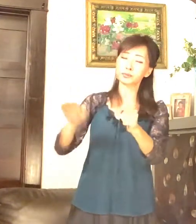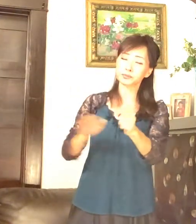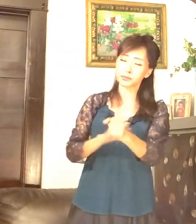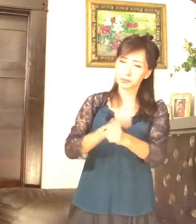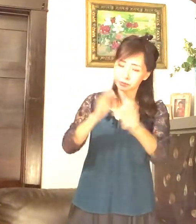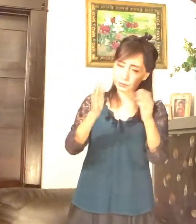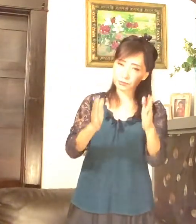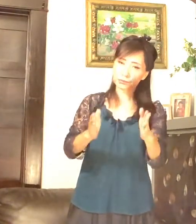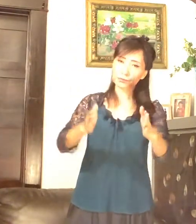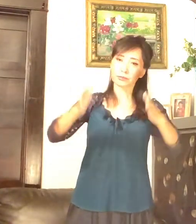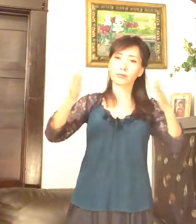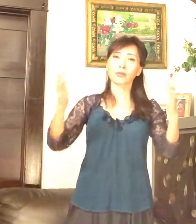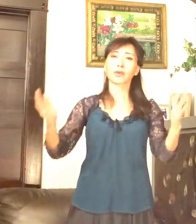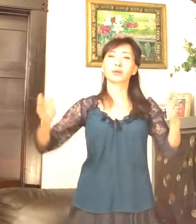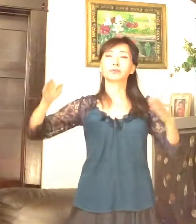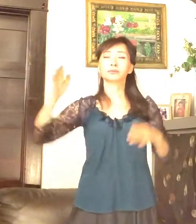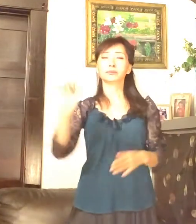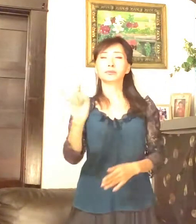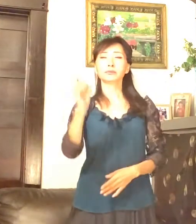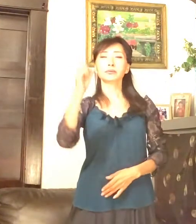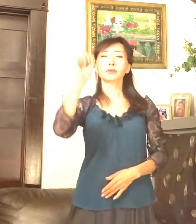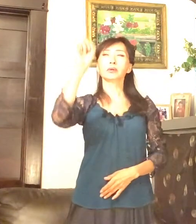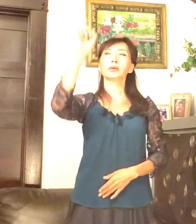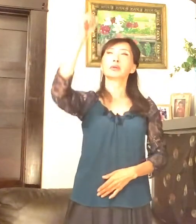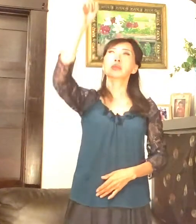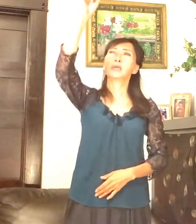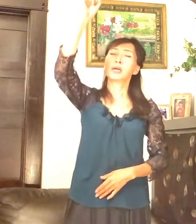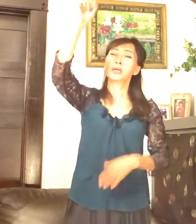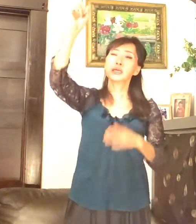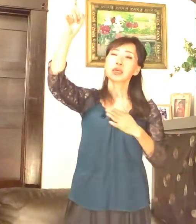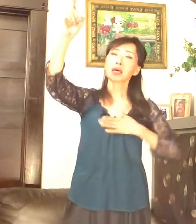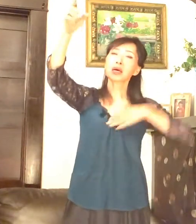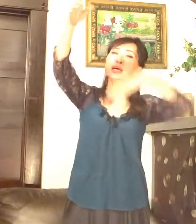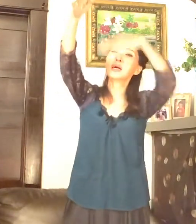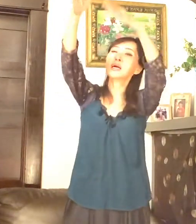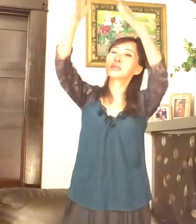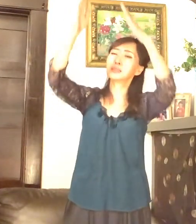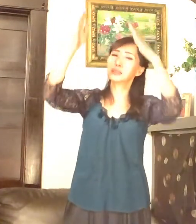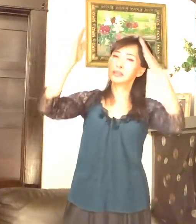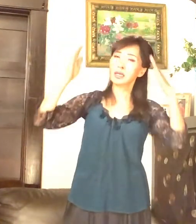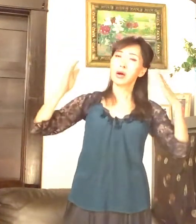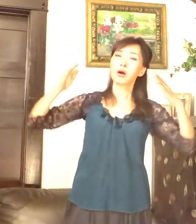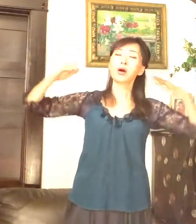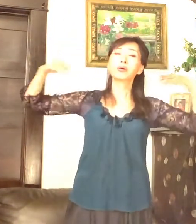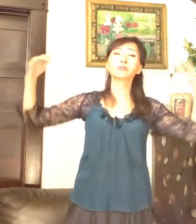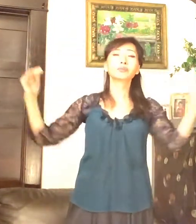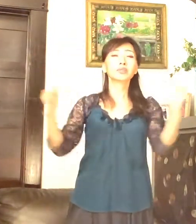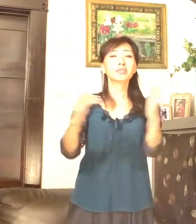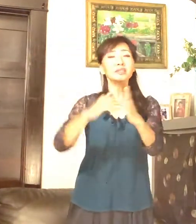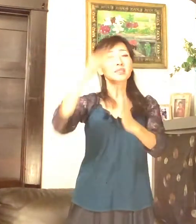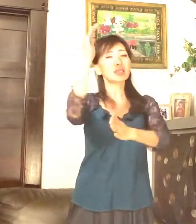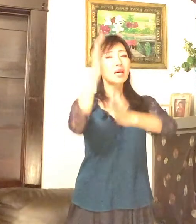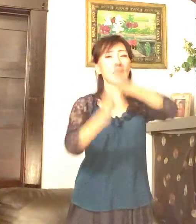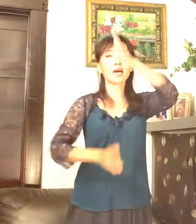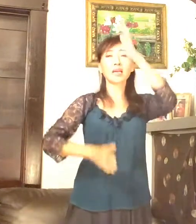높고 날 향한 끝없는 사랑